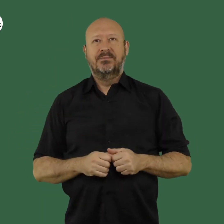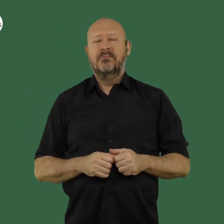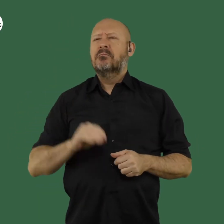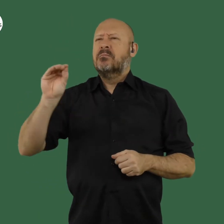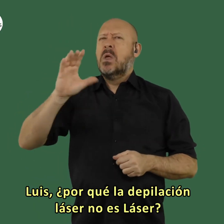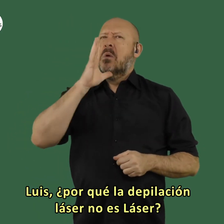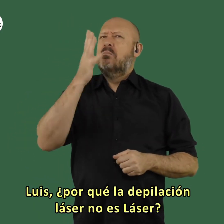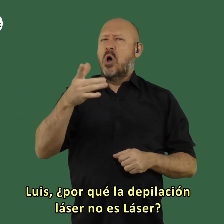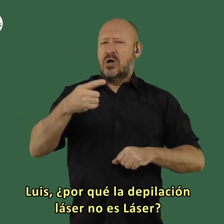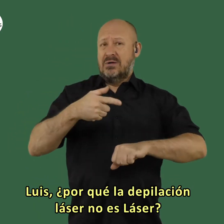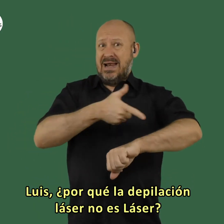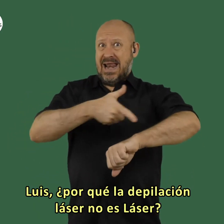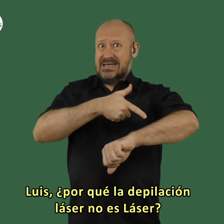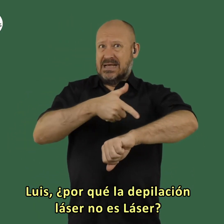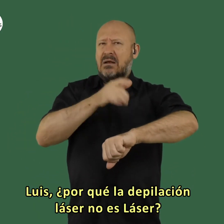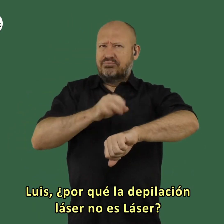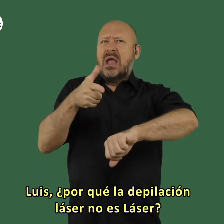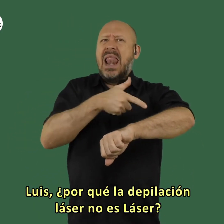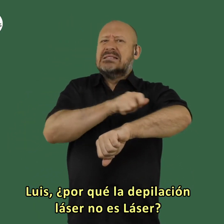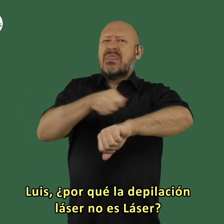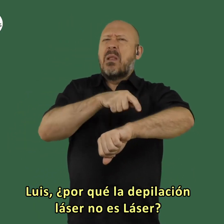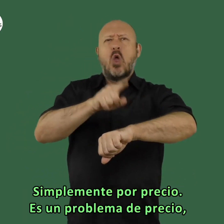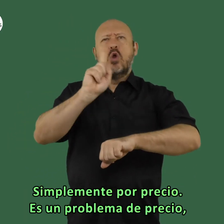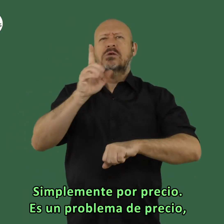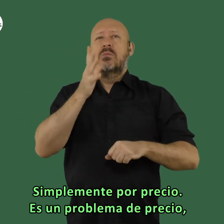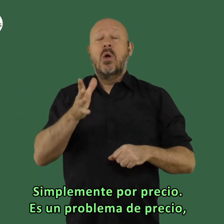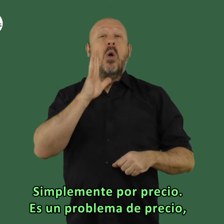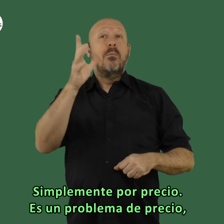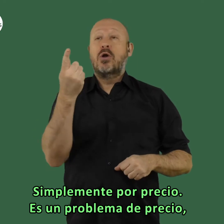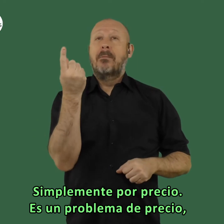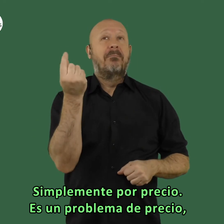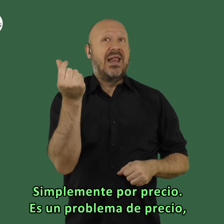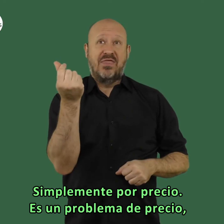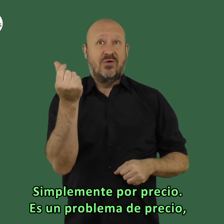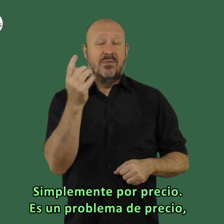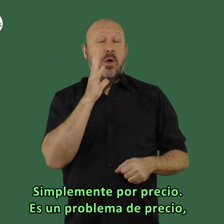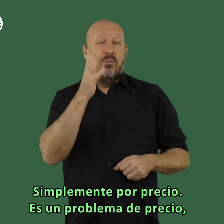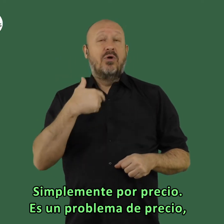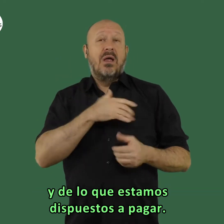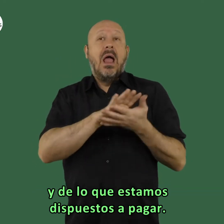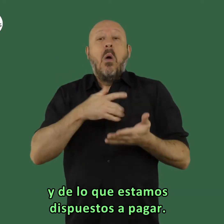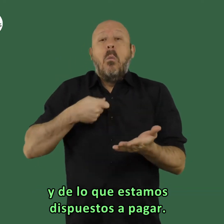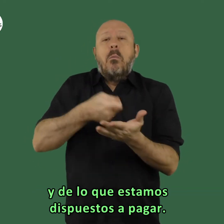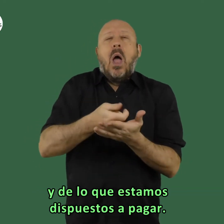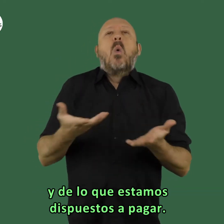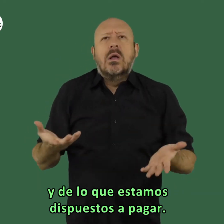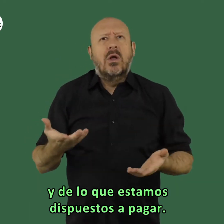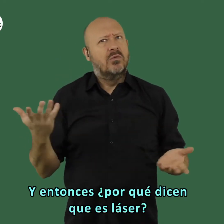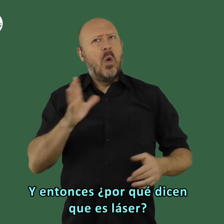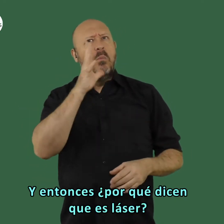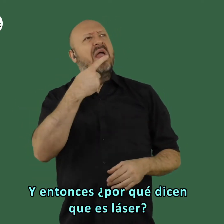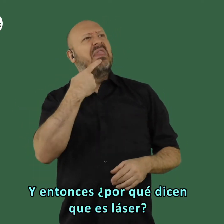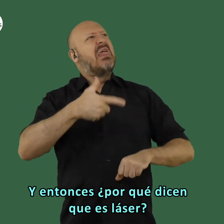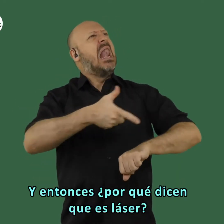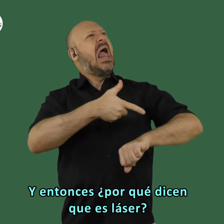luis porque la depilación láser no es láser simplemente por precio es un problema del precio de lo que estamos dispuestos a